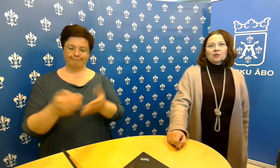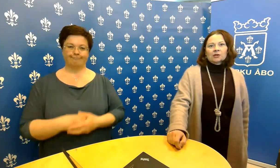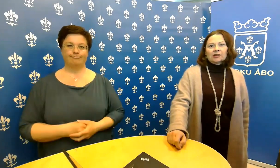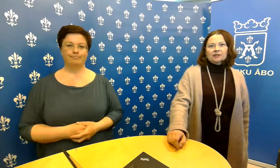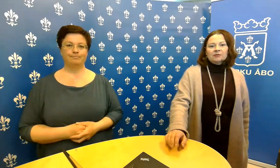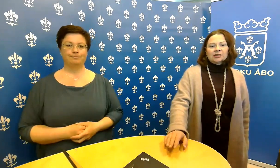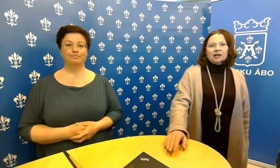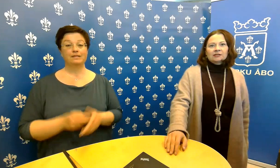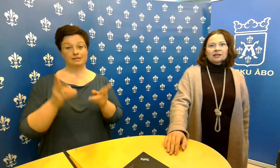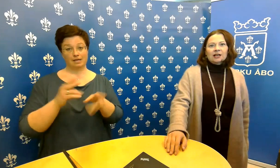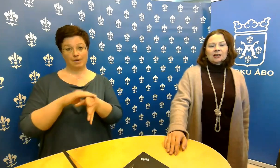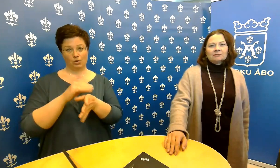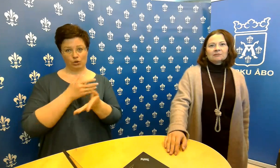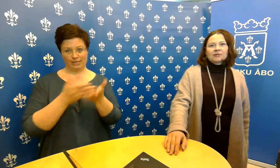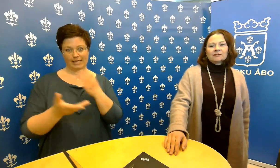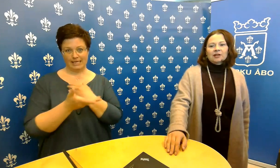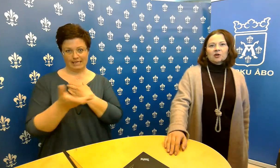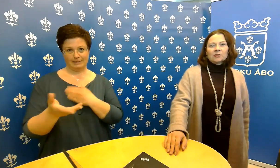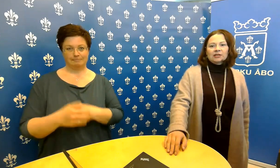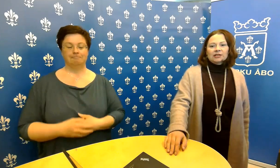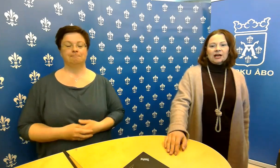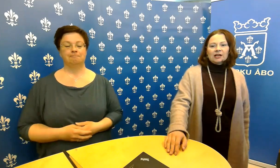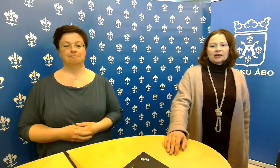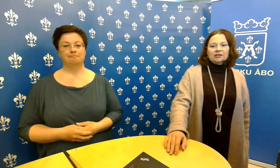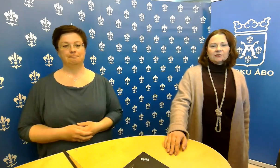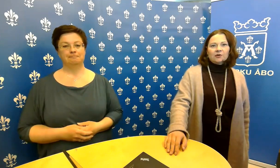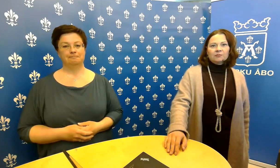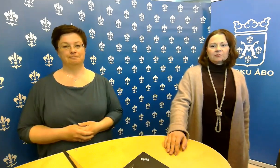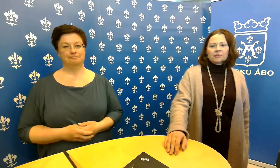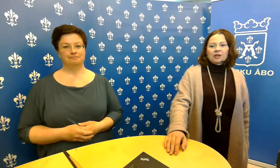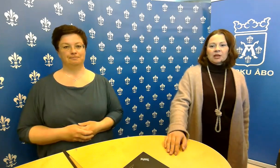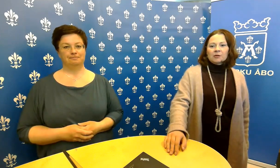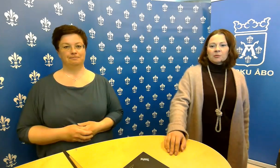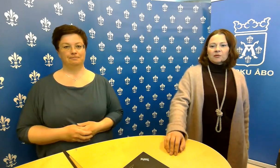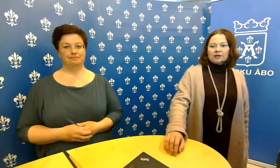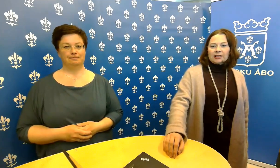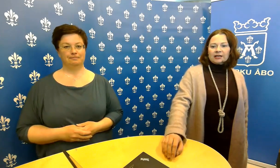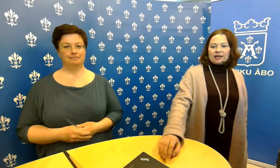Uud-Eftemidaa-tilalla. Välkommentin tähän info.